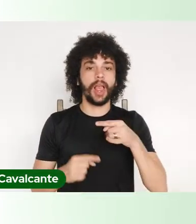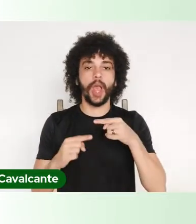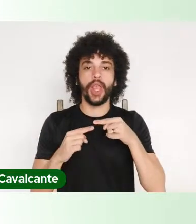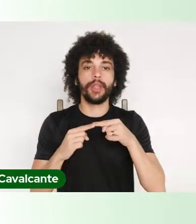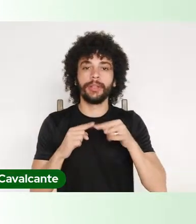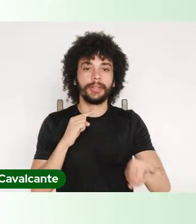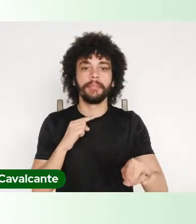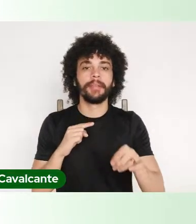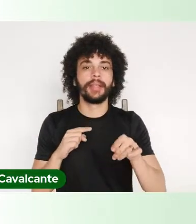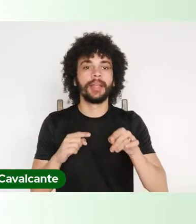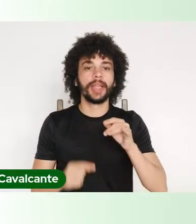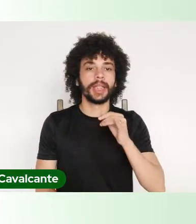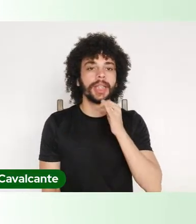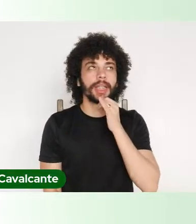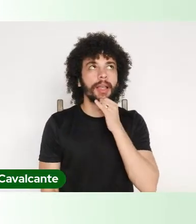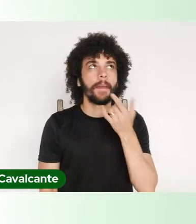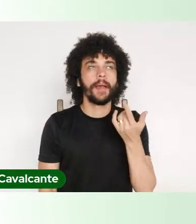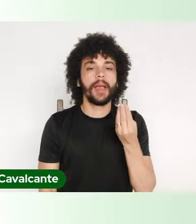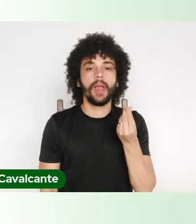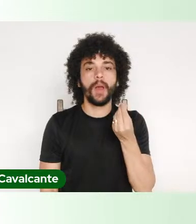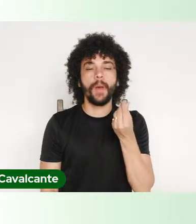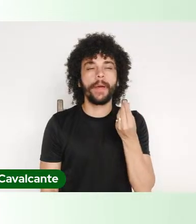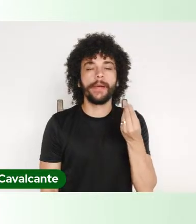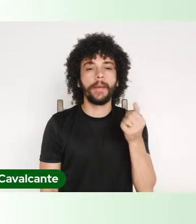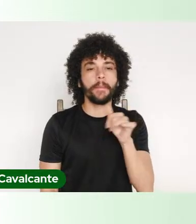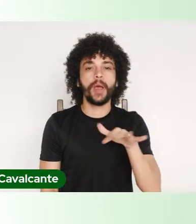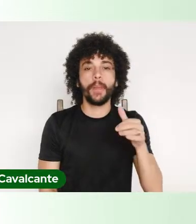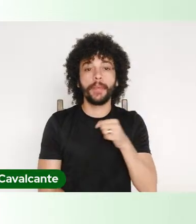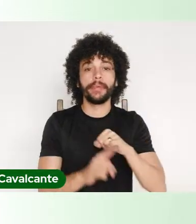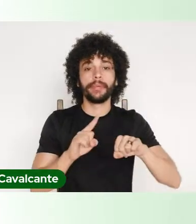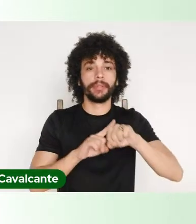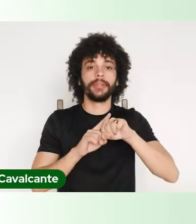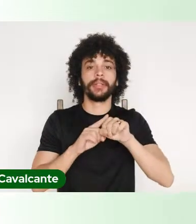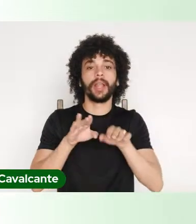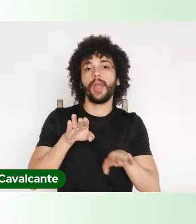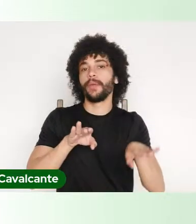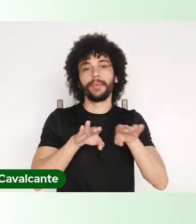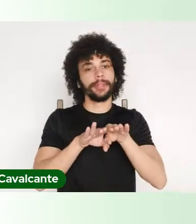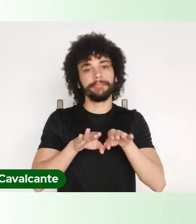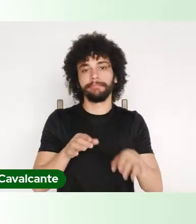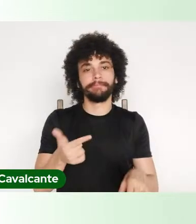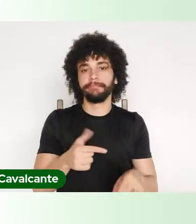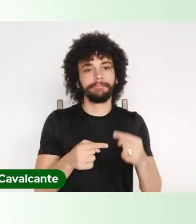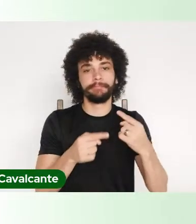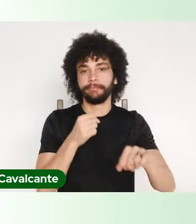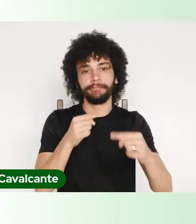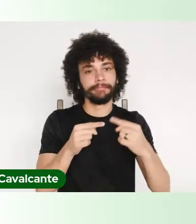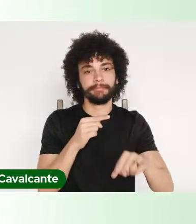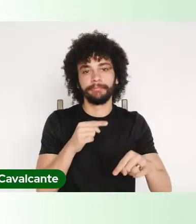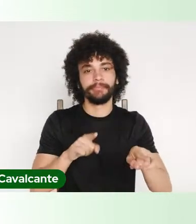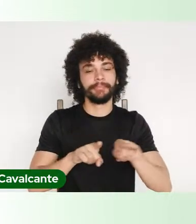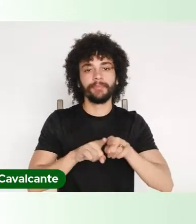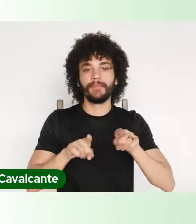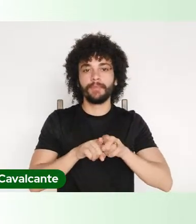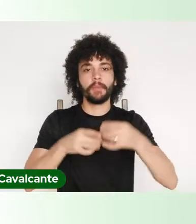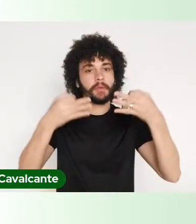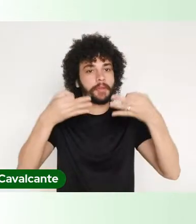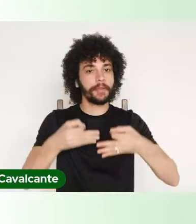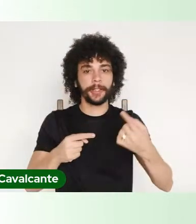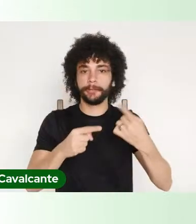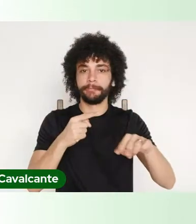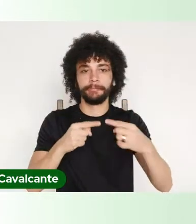construiu uma sociedade igualitária ou uma sociedade mais justa. Nós